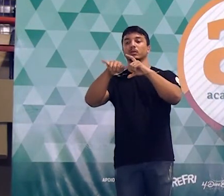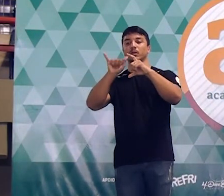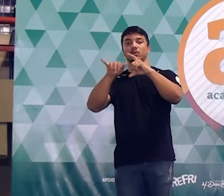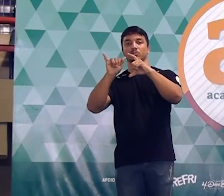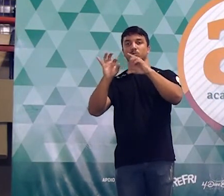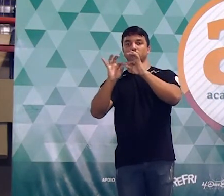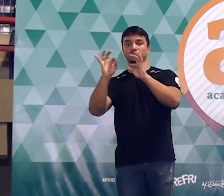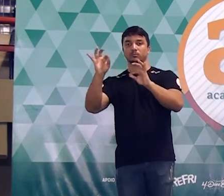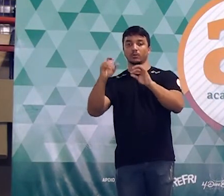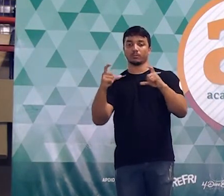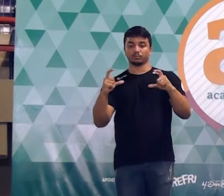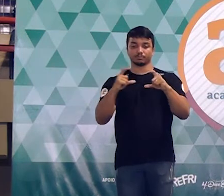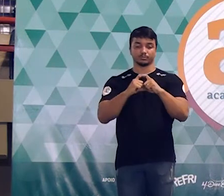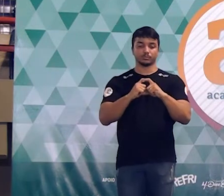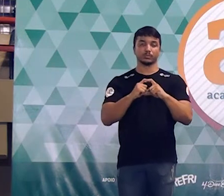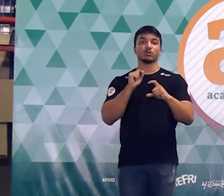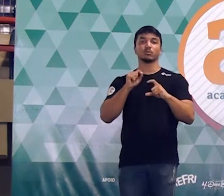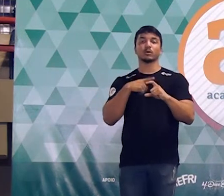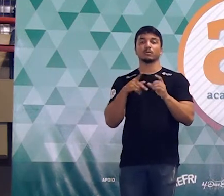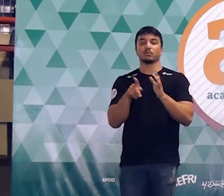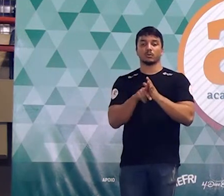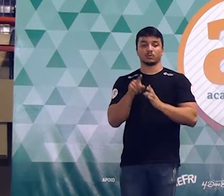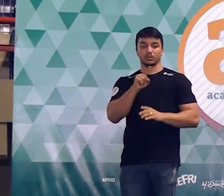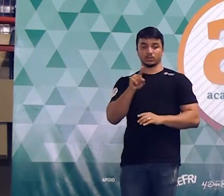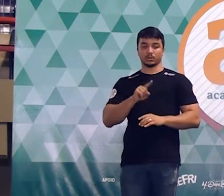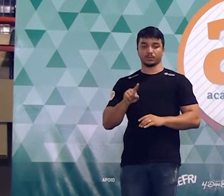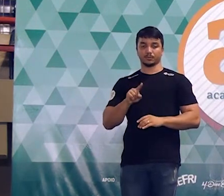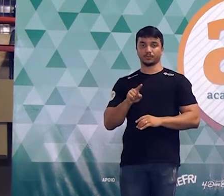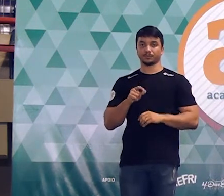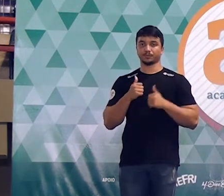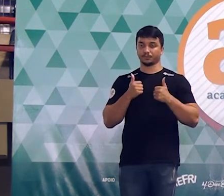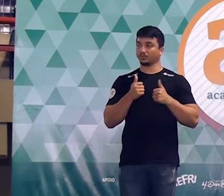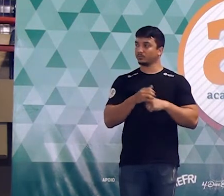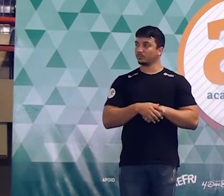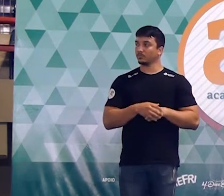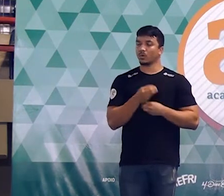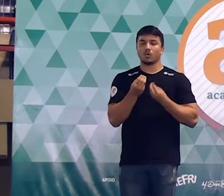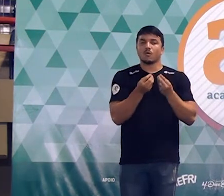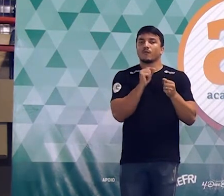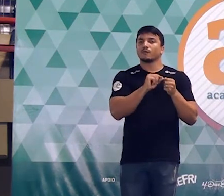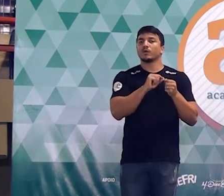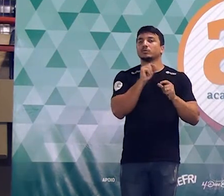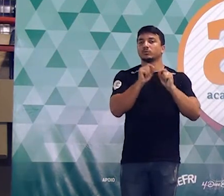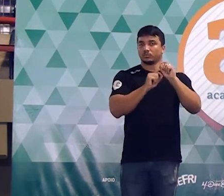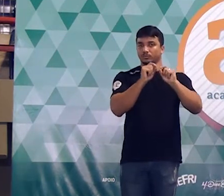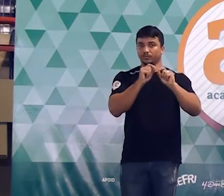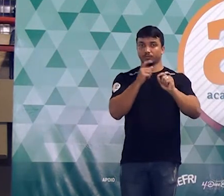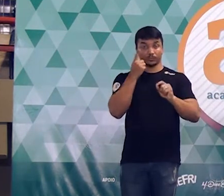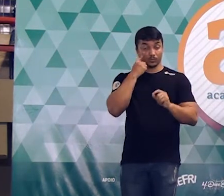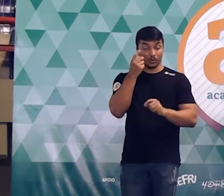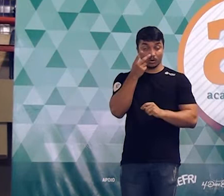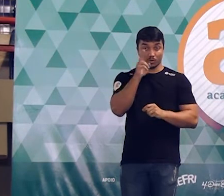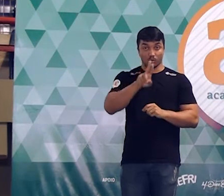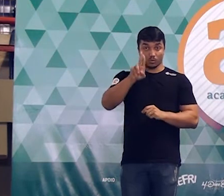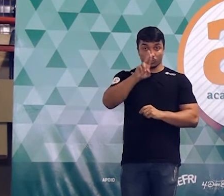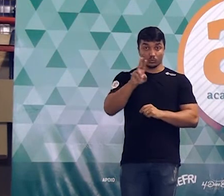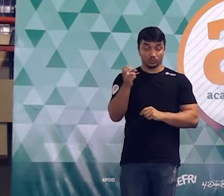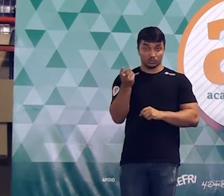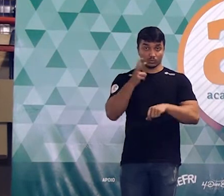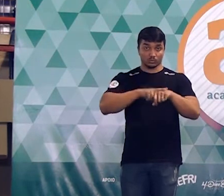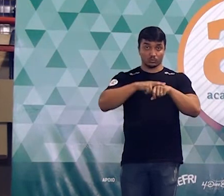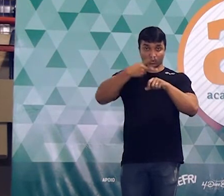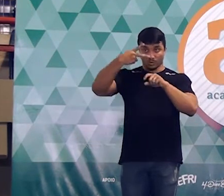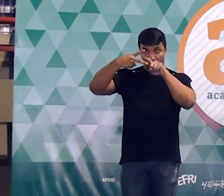e vou dizer que o círculo menor tem raio z então o que é que nós fizemos? nós utilizamos duas coisas eu